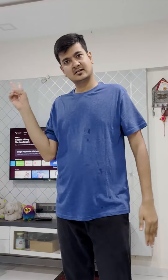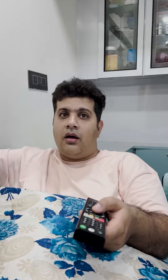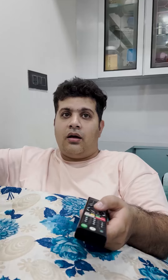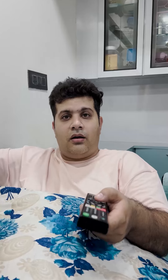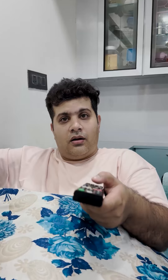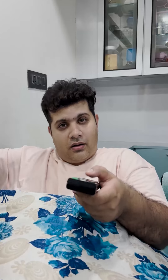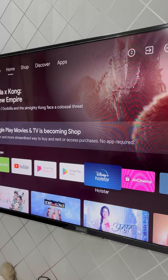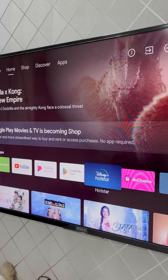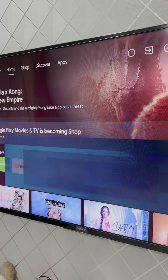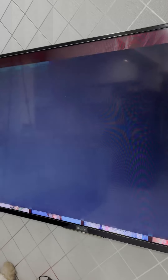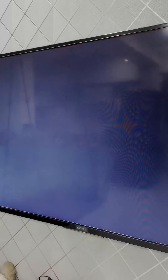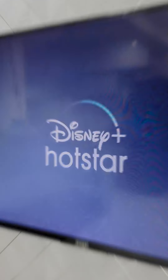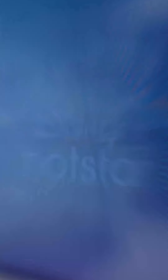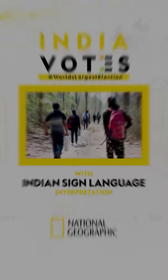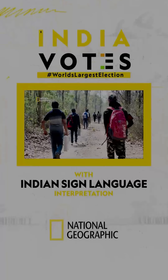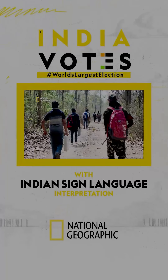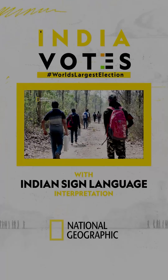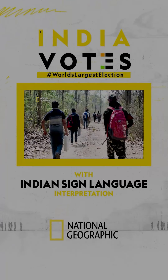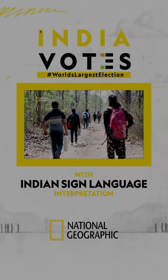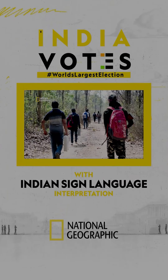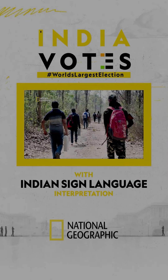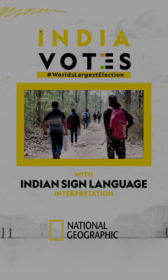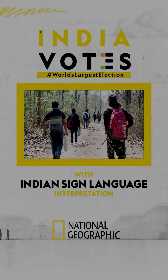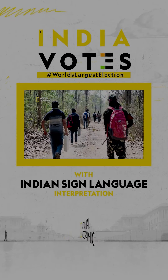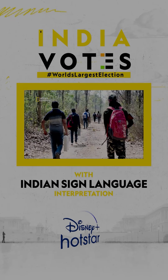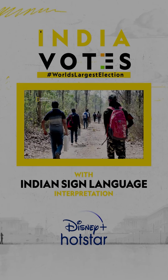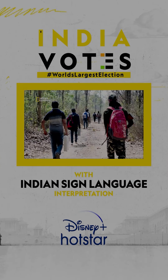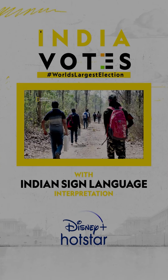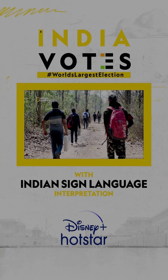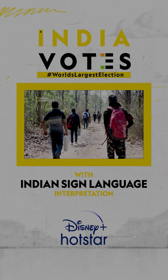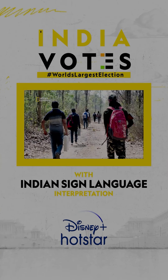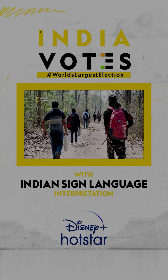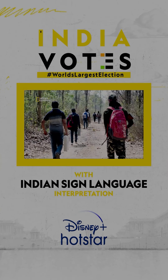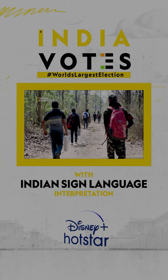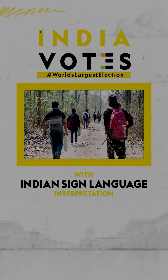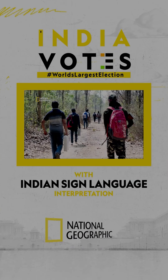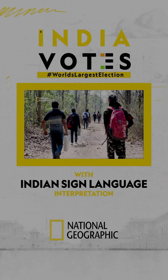देख कि अरे देखेगा